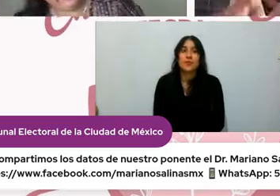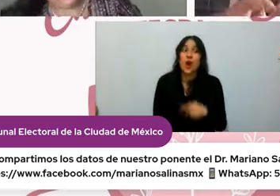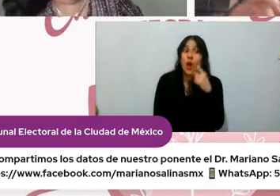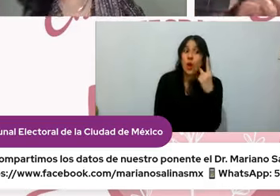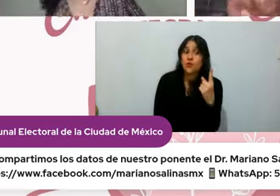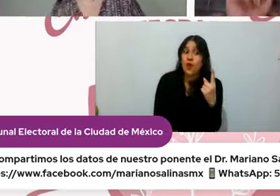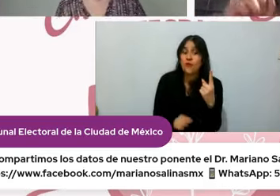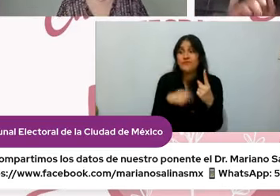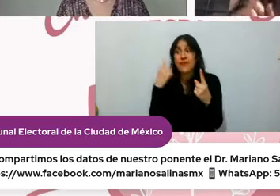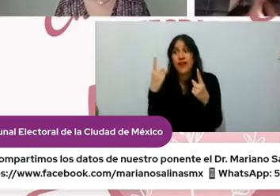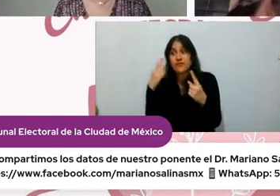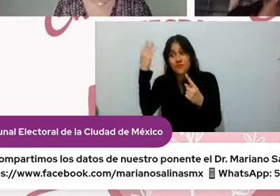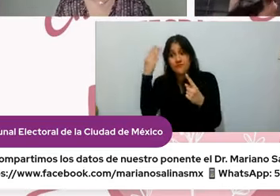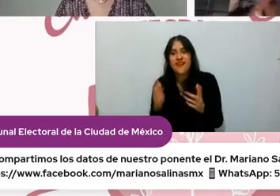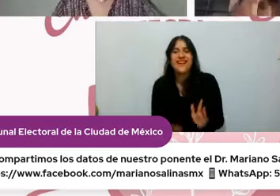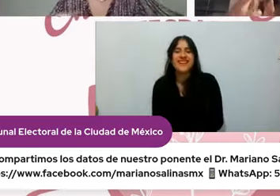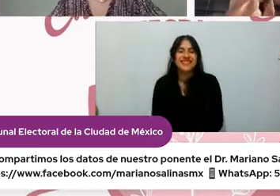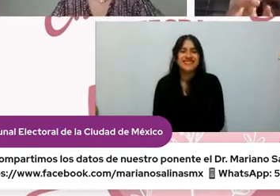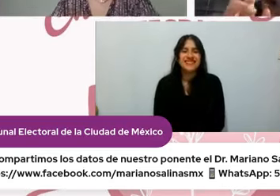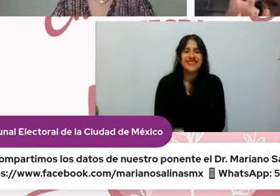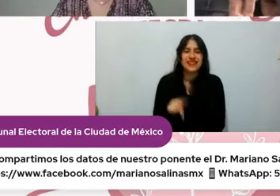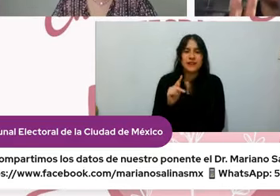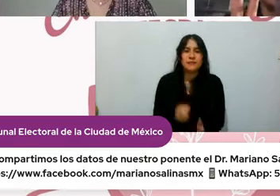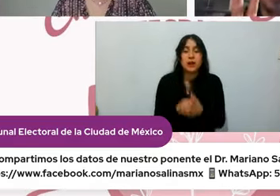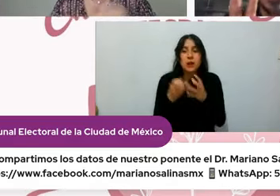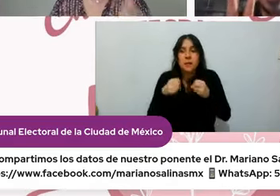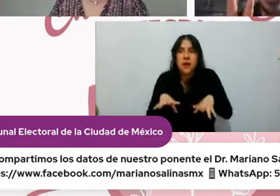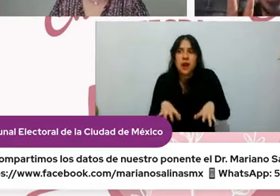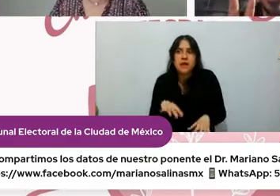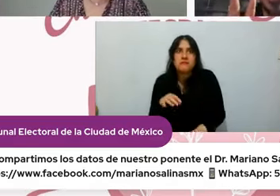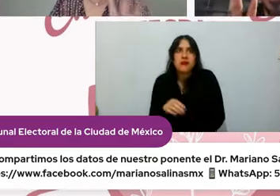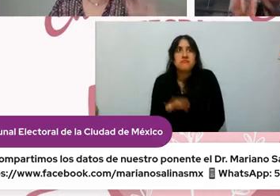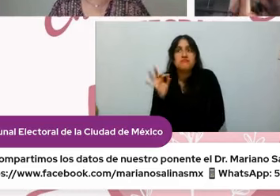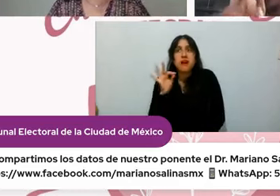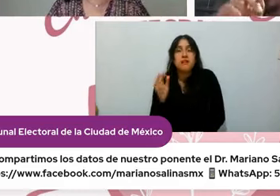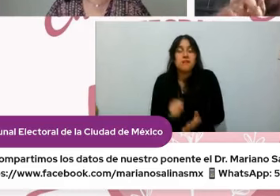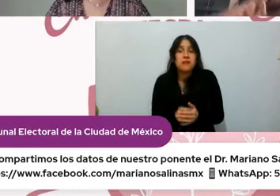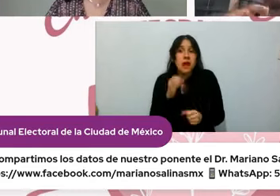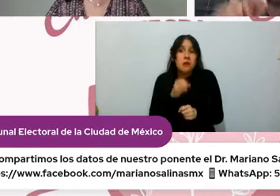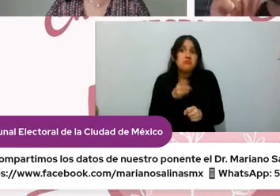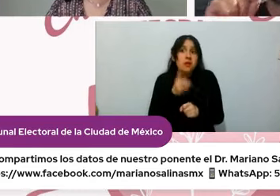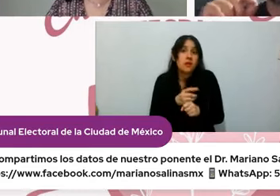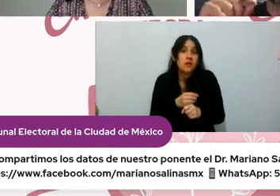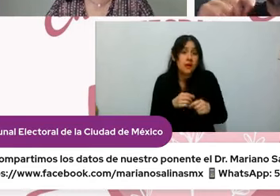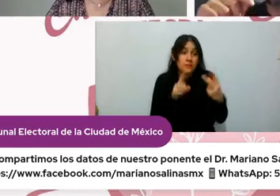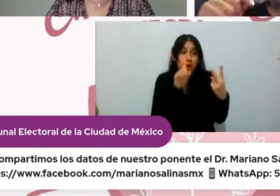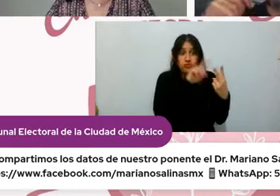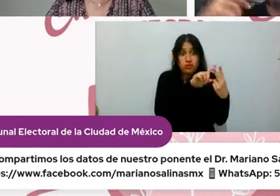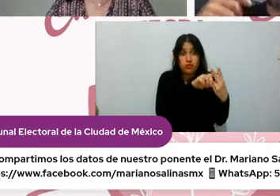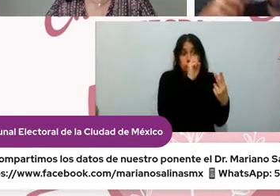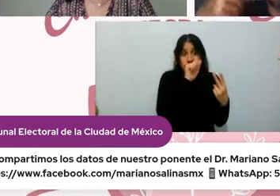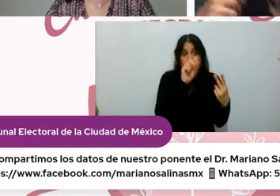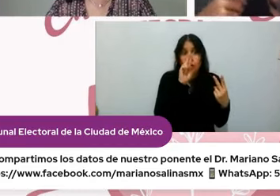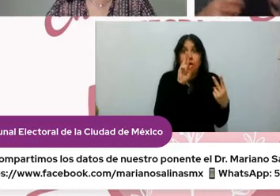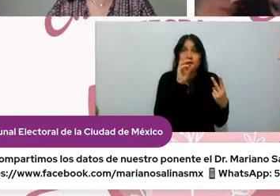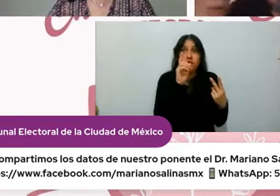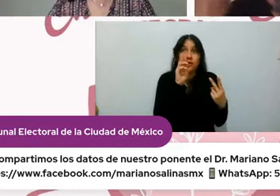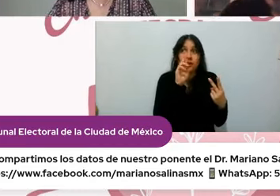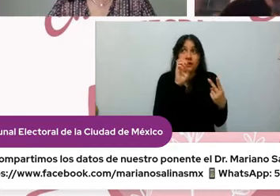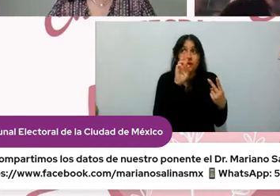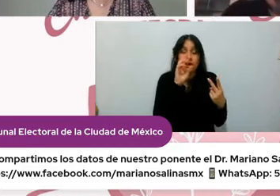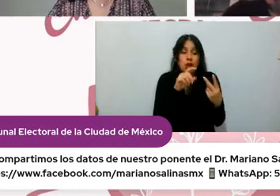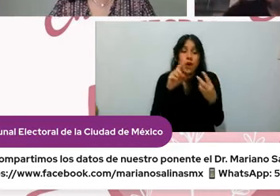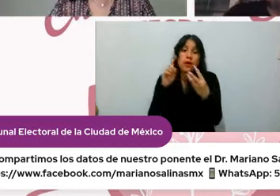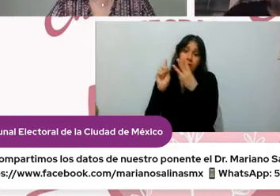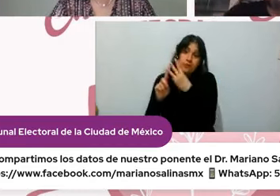pero pierdes pero pierdes la posibilidad de tomarte dos de uno ah eso sí ¿no? sí entonces aquí lo que tenemos